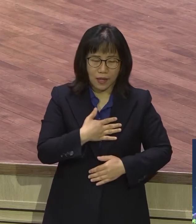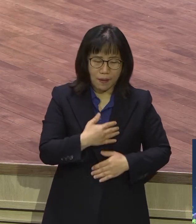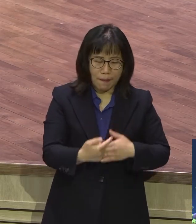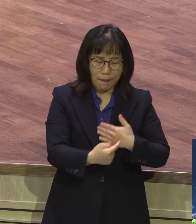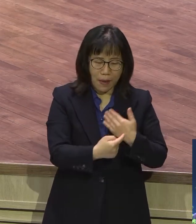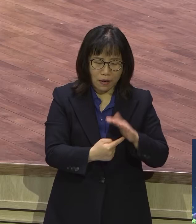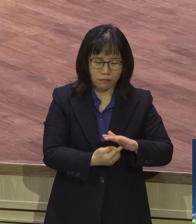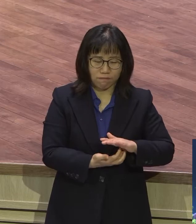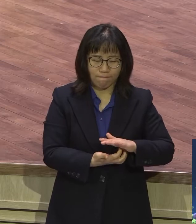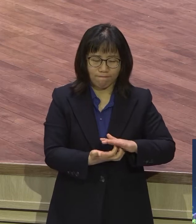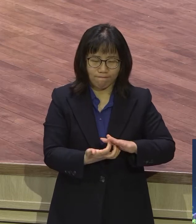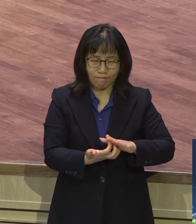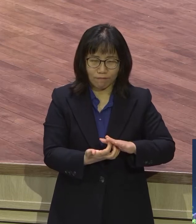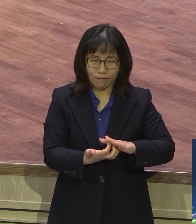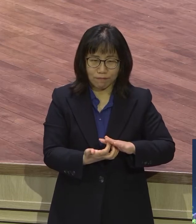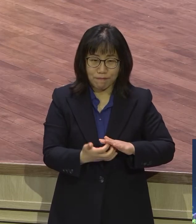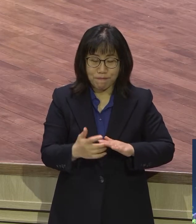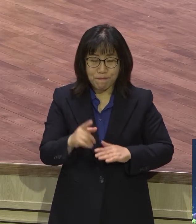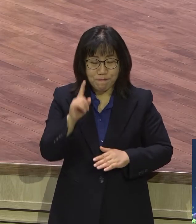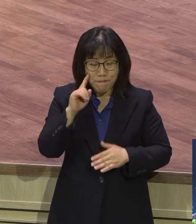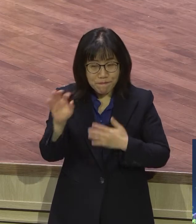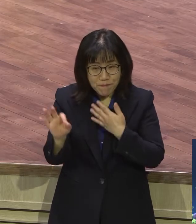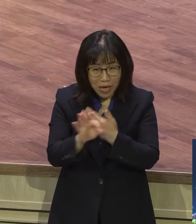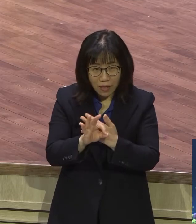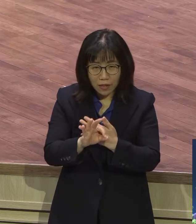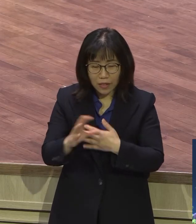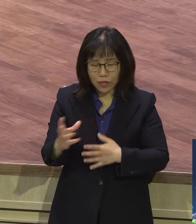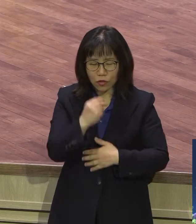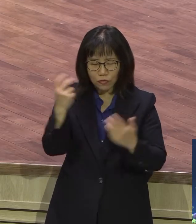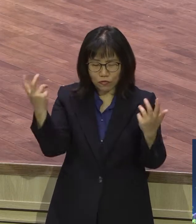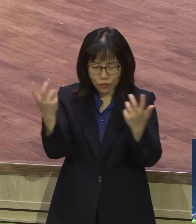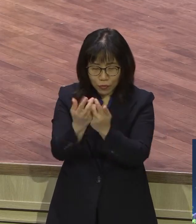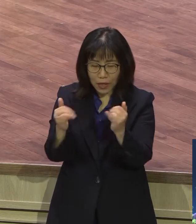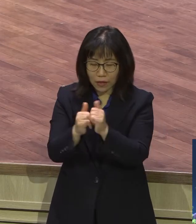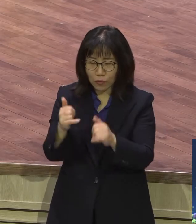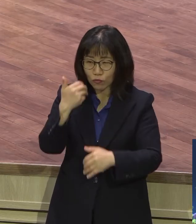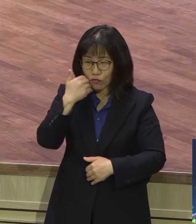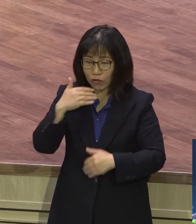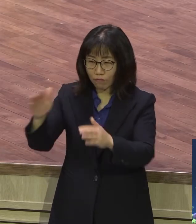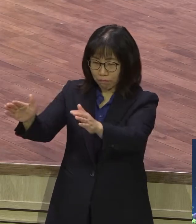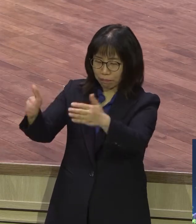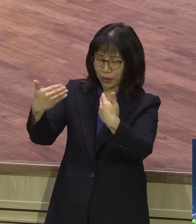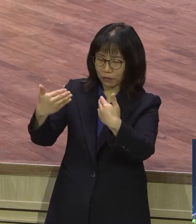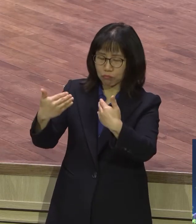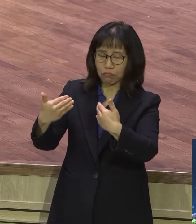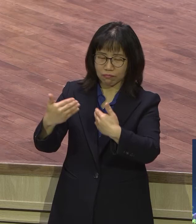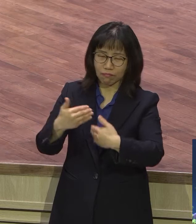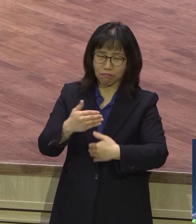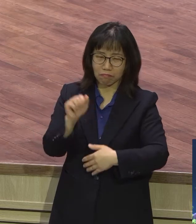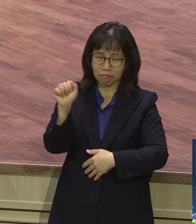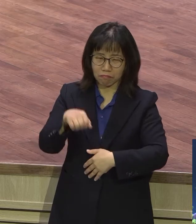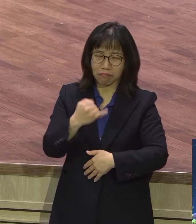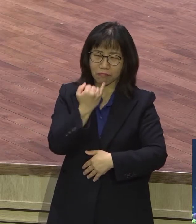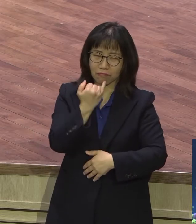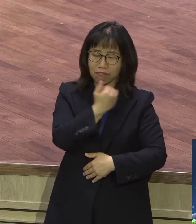들어와요 그것이 비방해도 하나도 글쎄 말이야 그래 그래 욕을 해도 그게 상처가 안 된다니까요